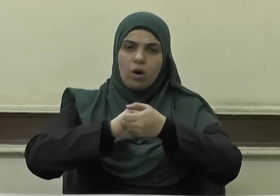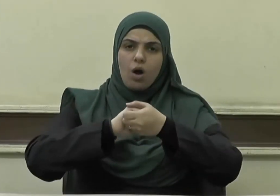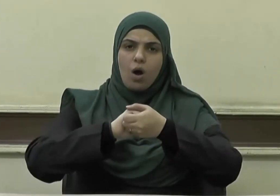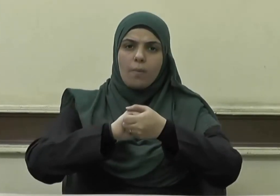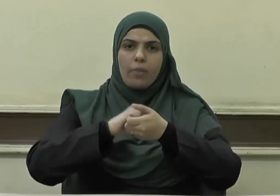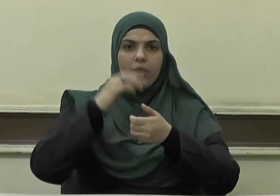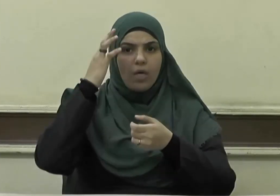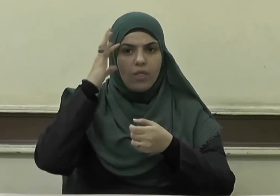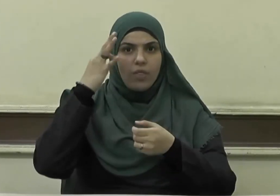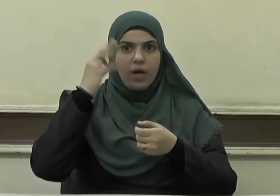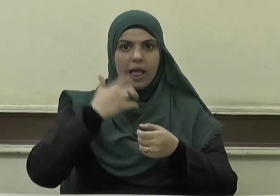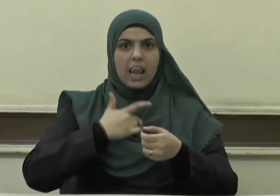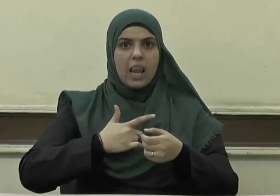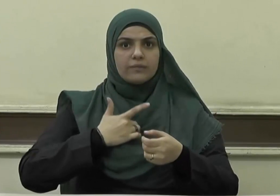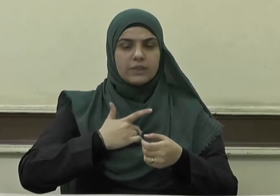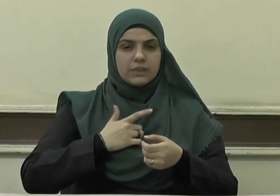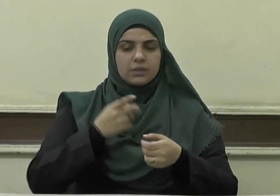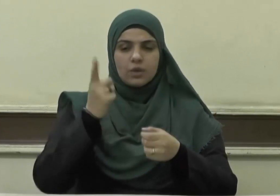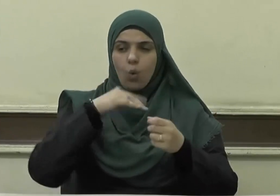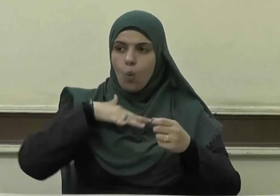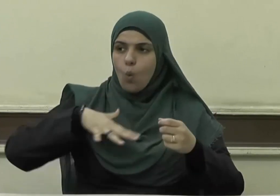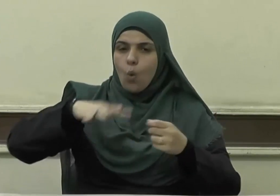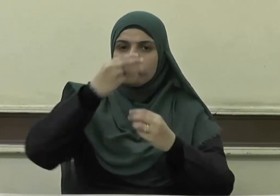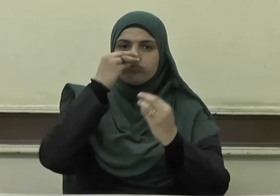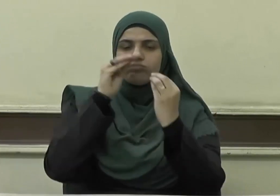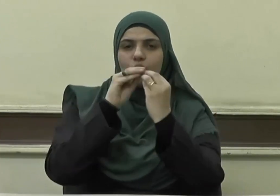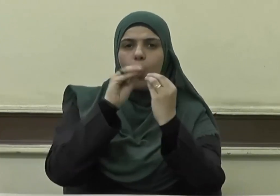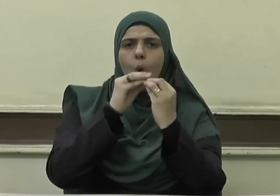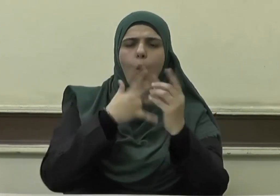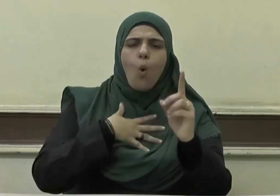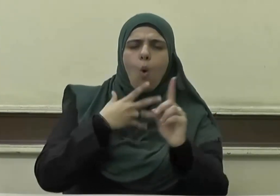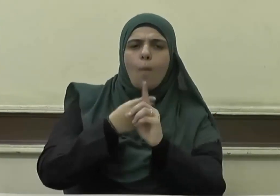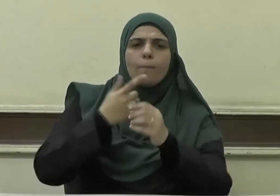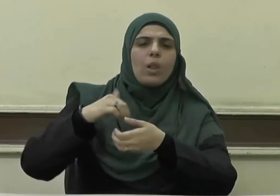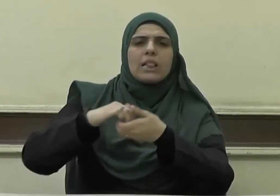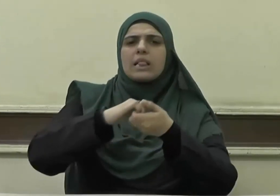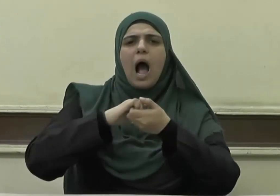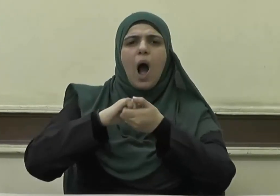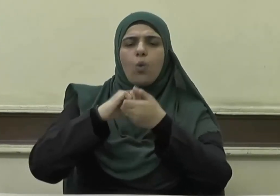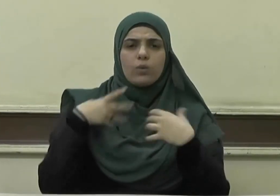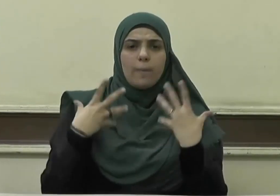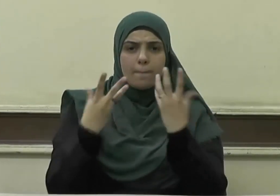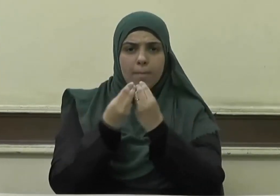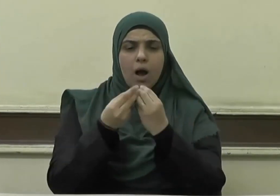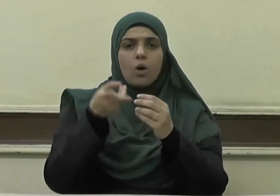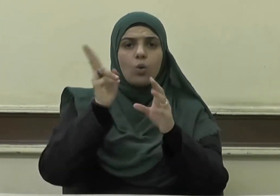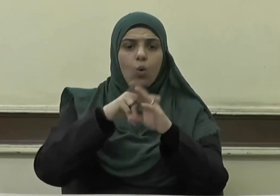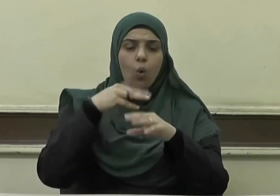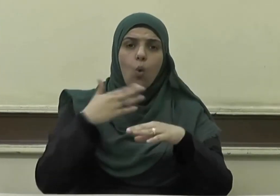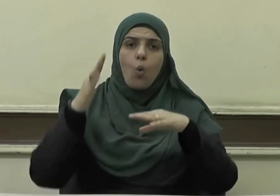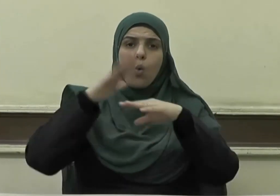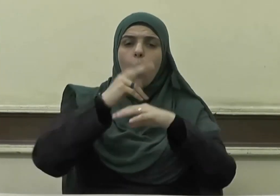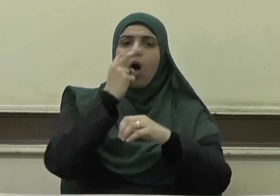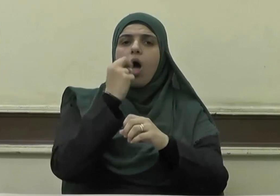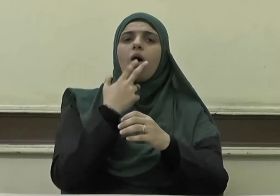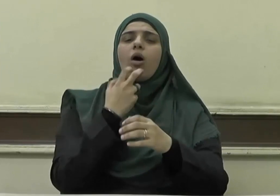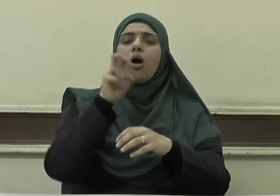النفس تسوده الألفة والتعاون وتعلوه قيم التسامح